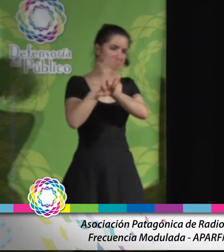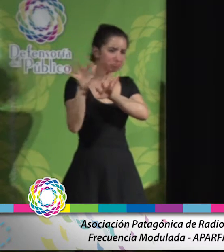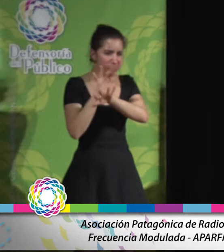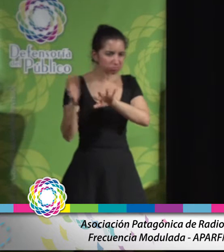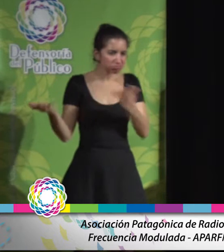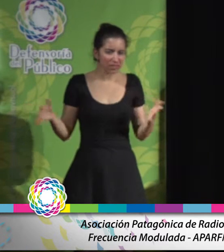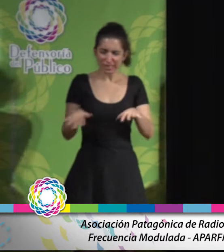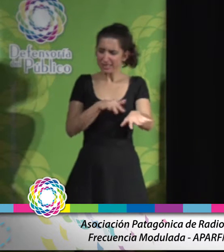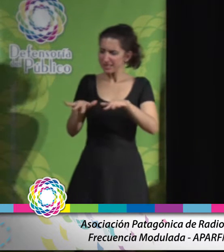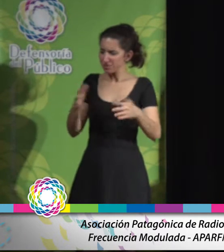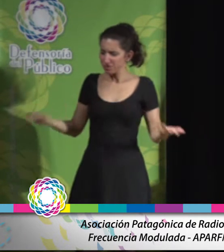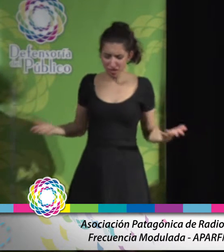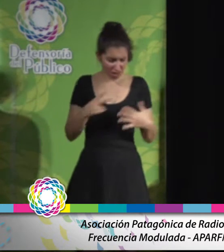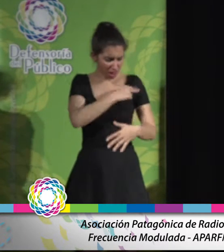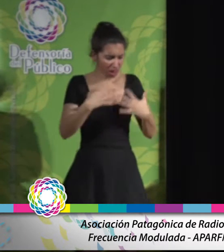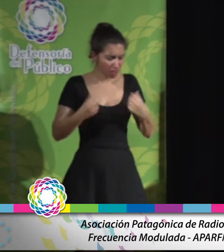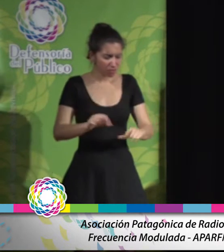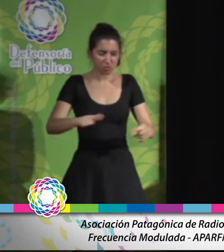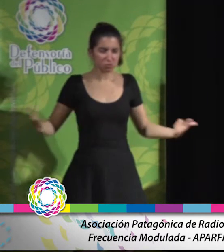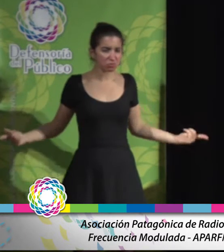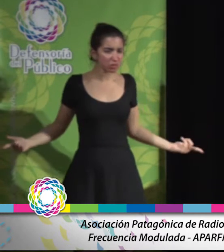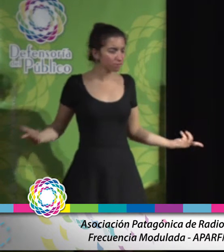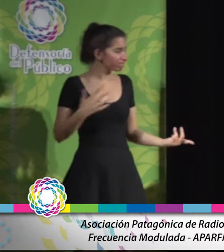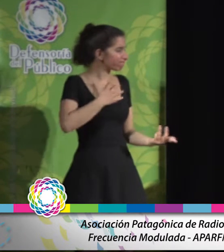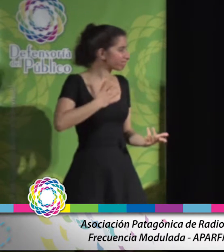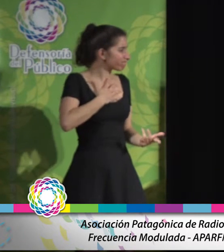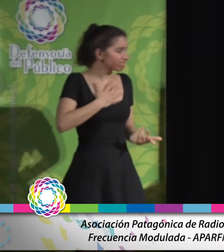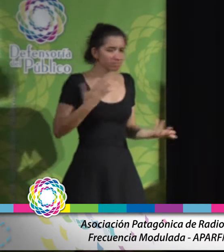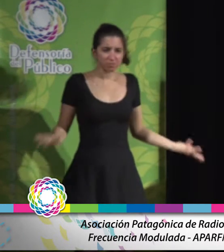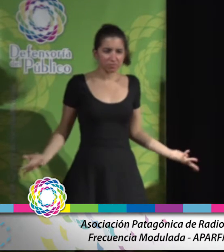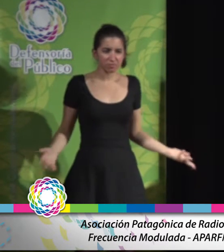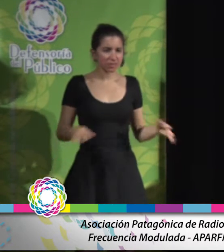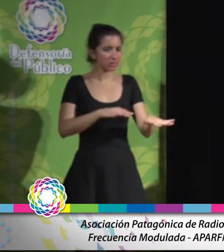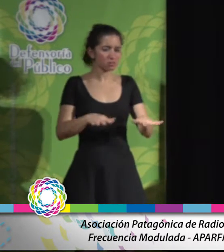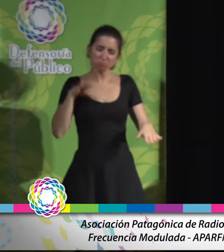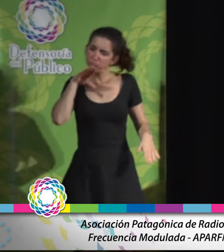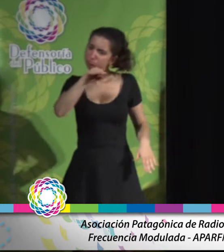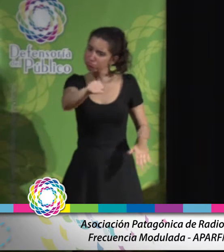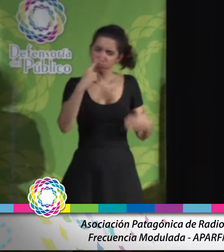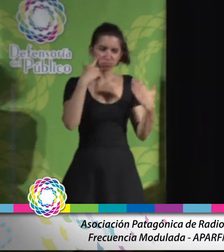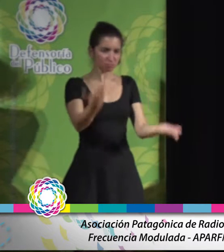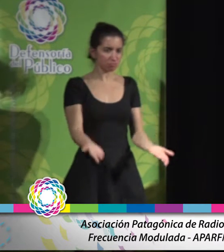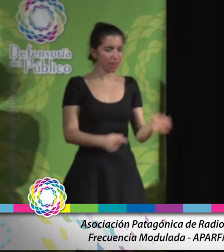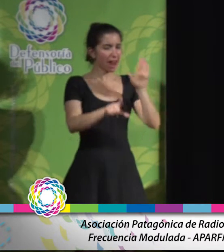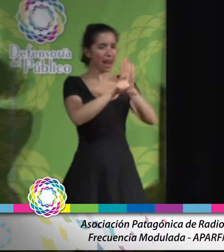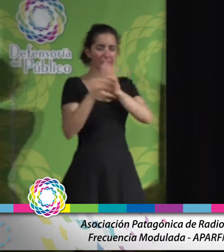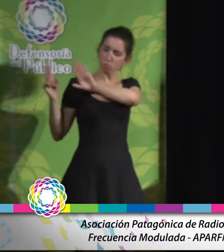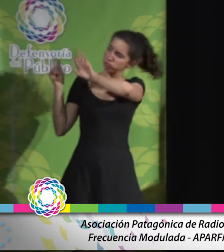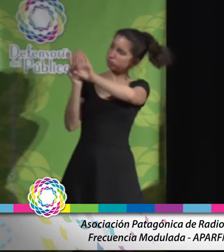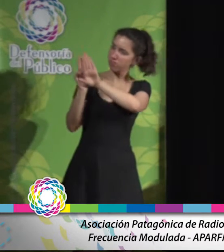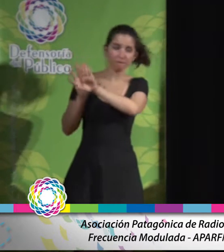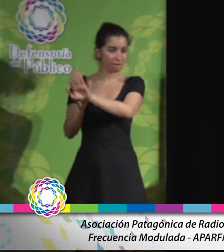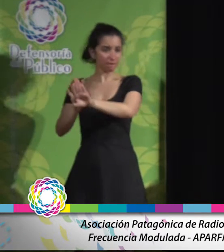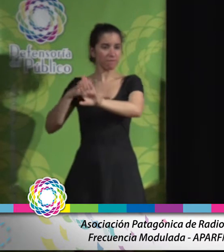permanente situación de indefensión, es que nos vemos en la necesidad de hacer público nuestro reclamo de seguridad jurídica y de ser